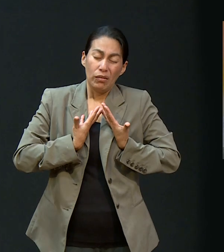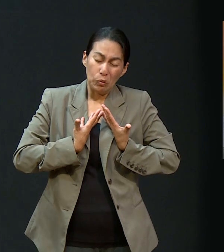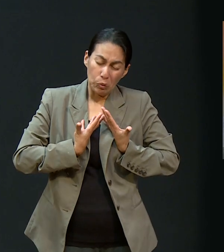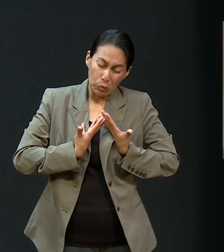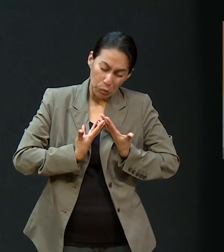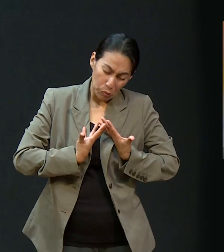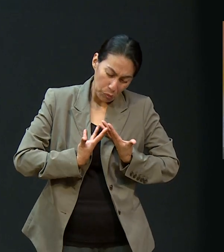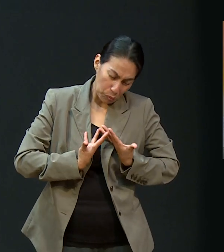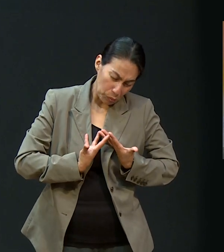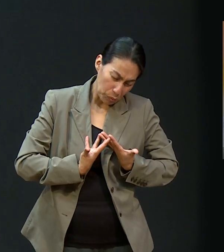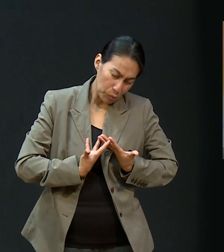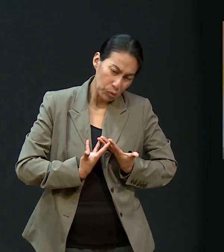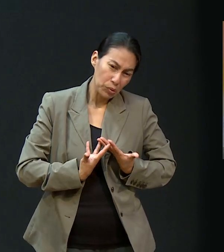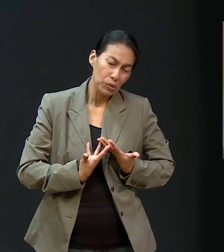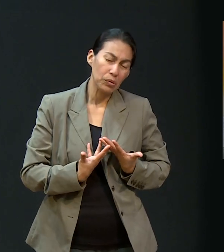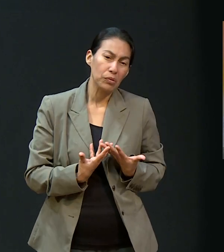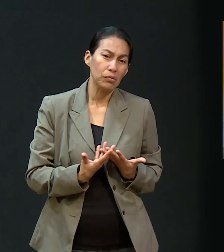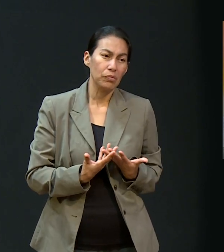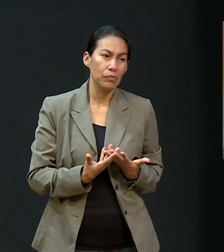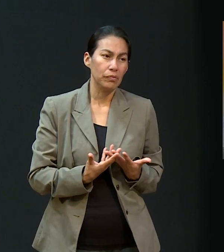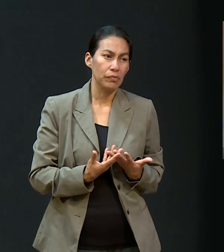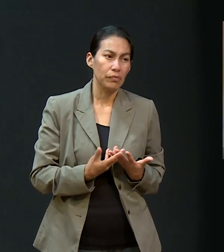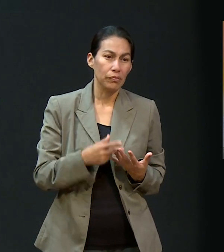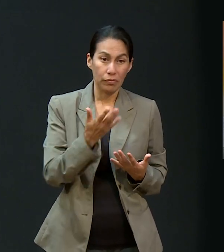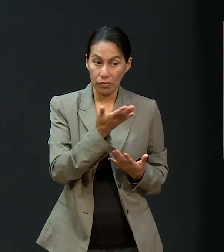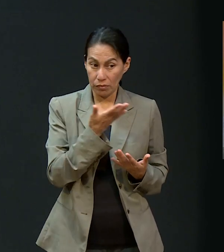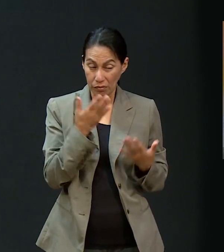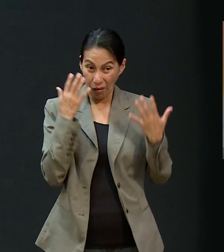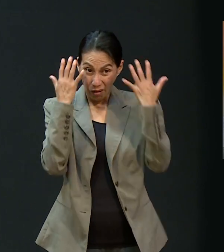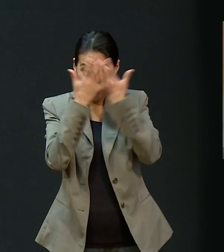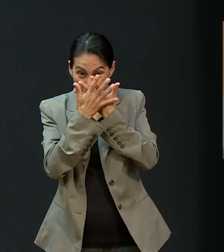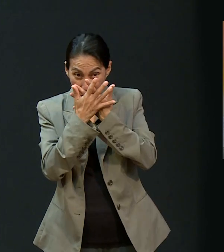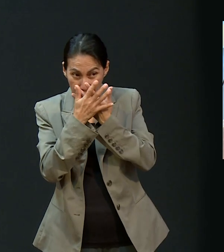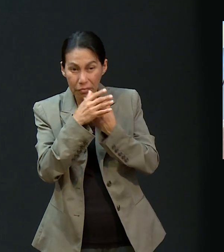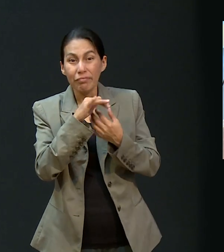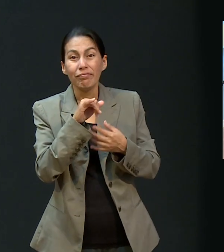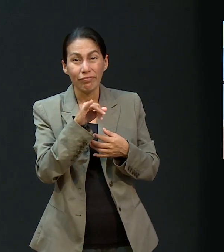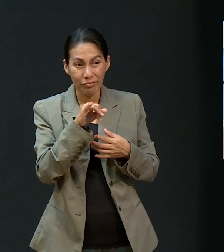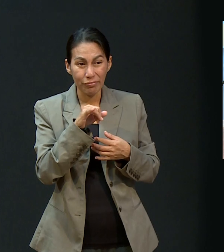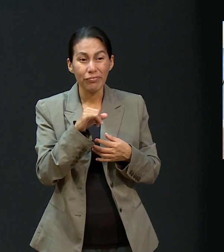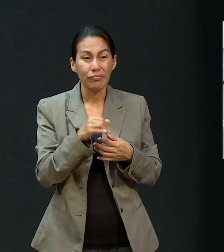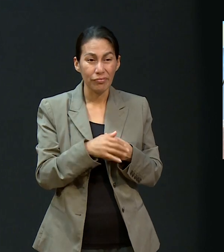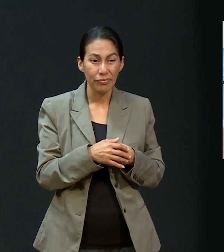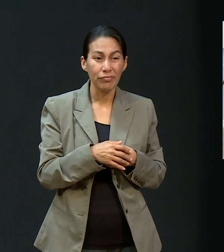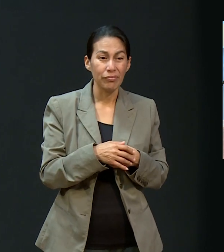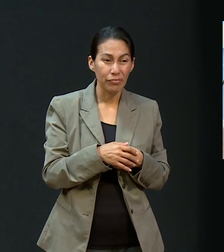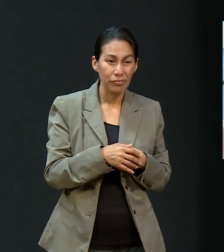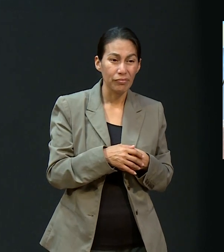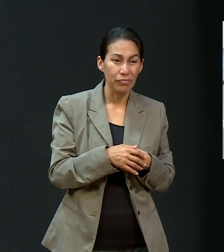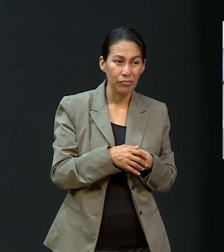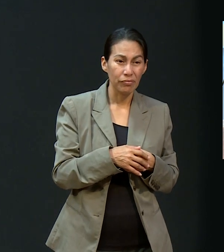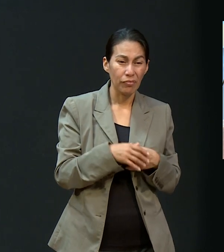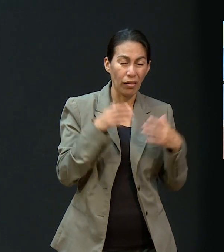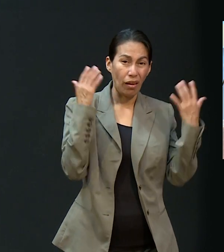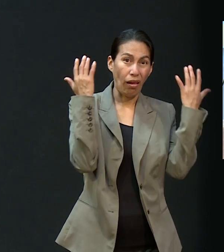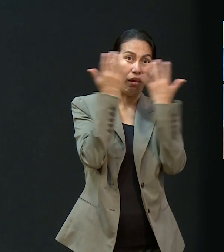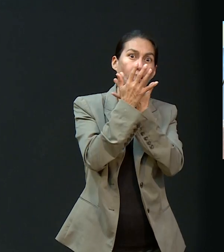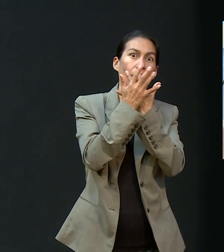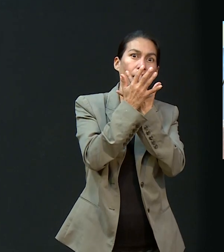no sabemos nada. O sea, fue un shock para ustedes. Sí, de hecho, éramos muy pequeñas. Yo